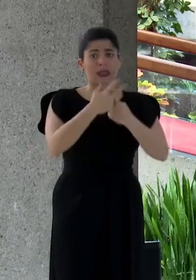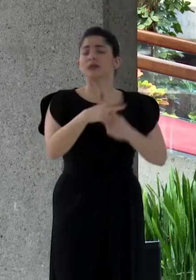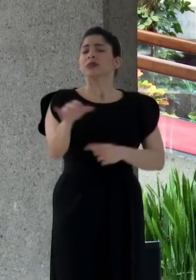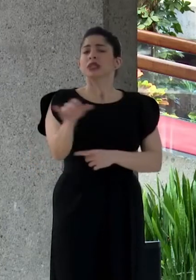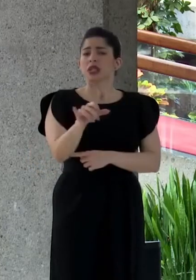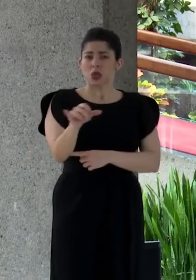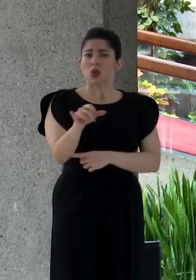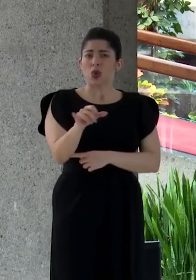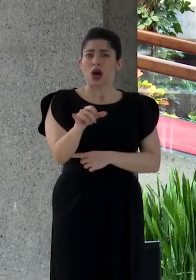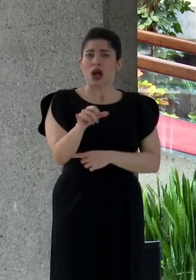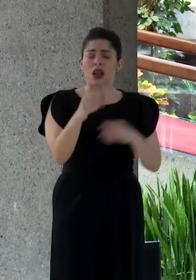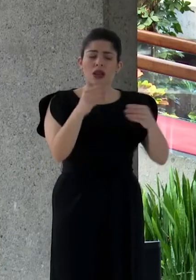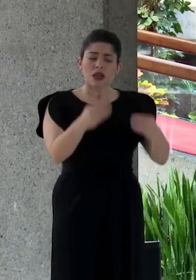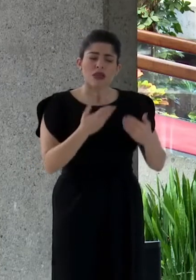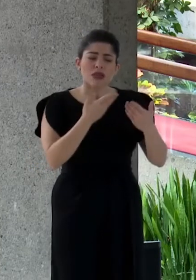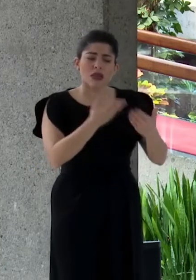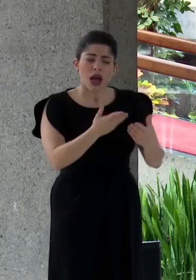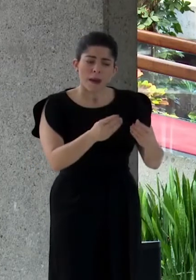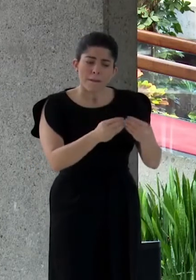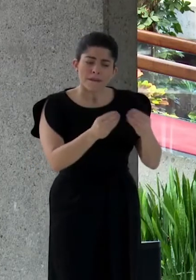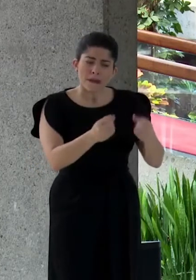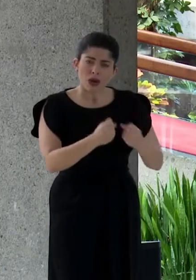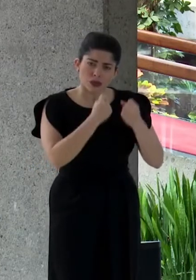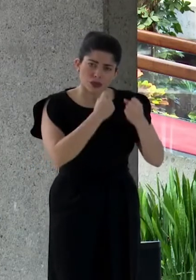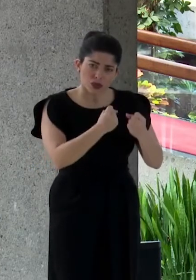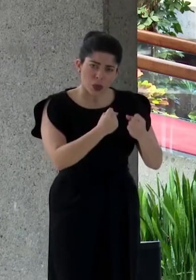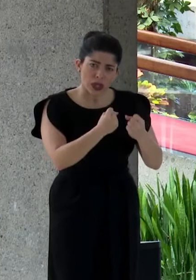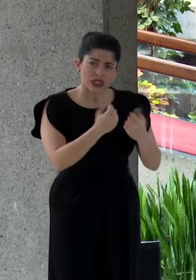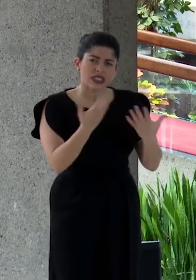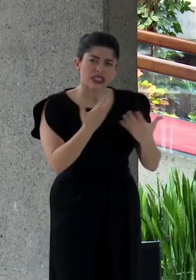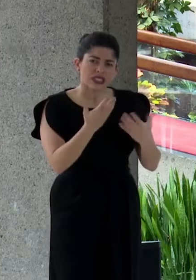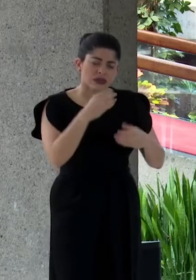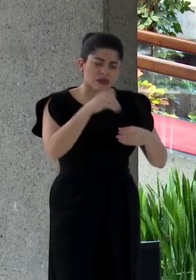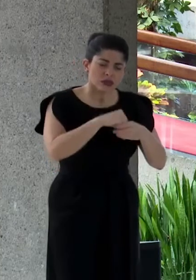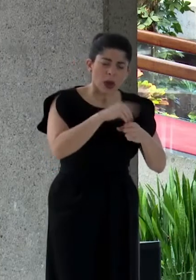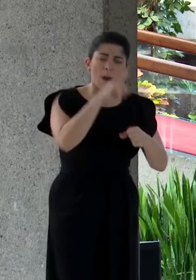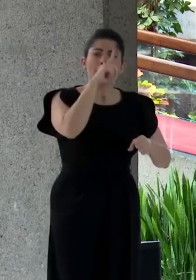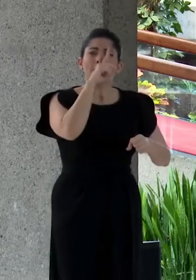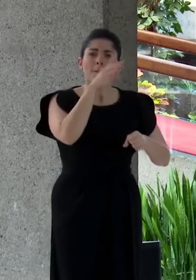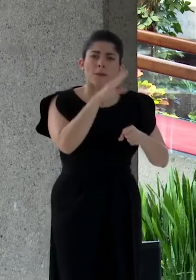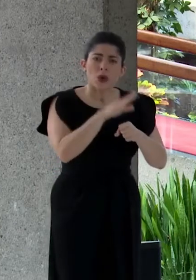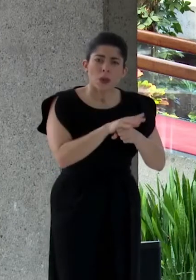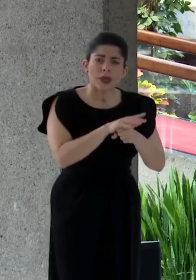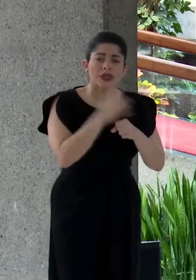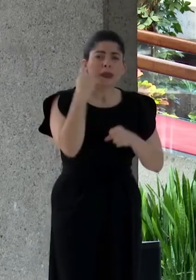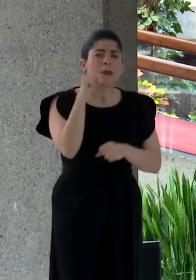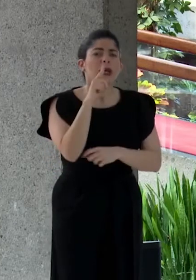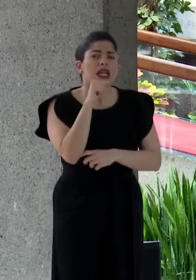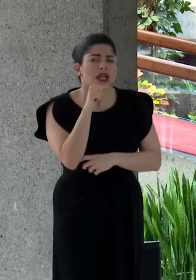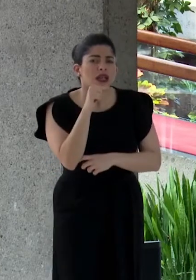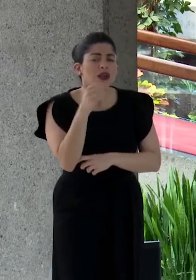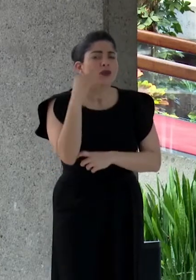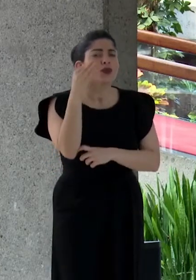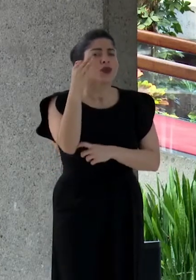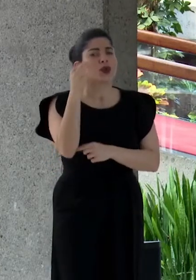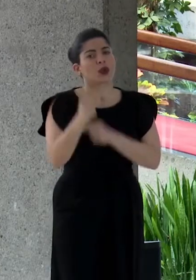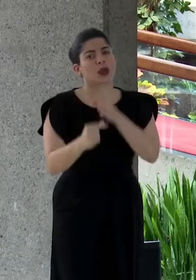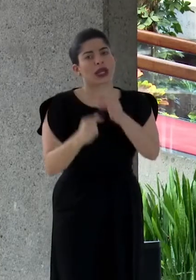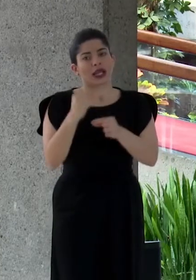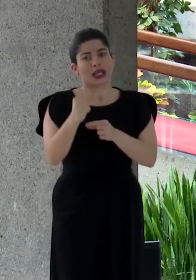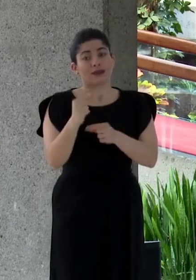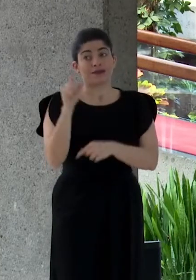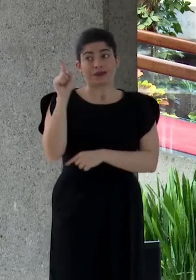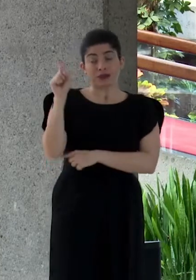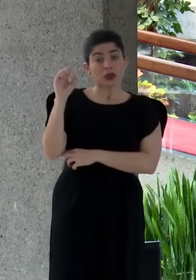forma a darle mayor fuerza a nuestro compromiso con las próximas generaciones. Con la